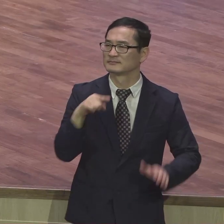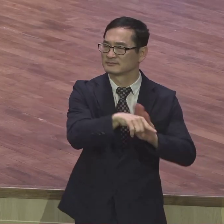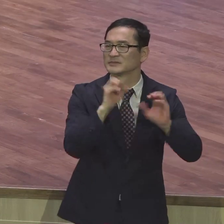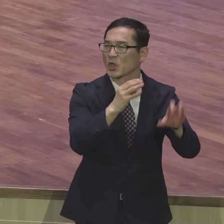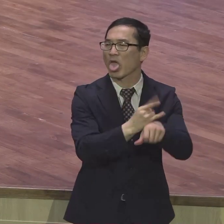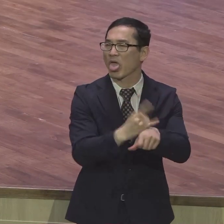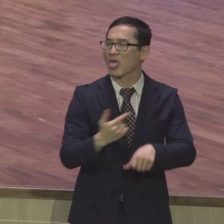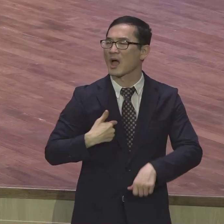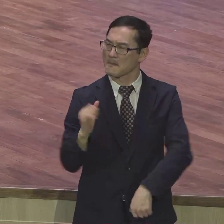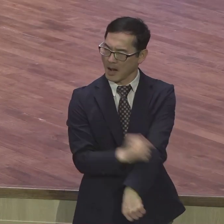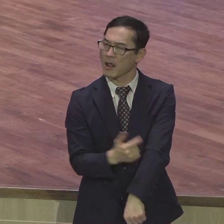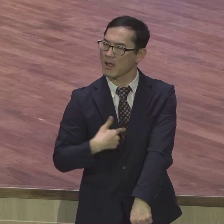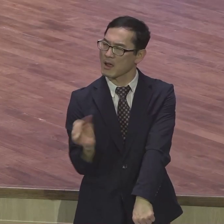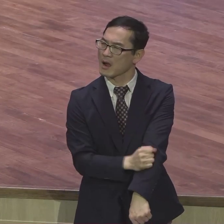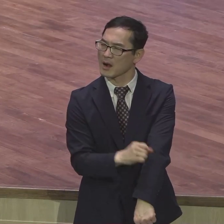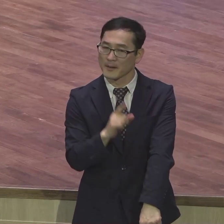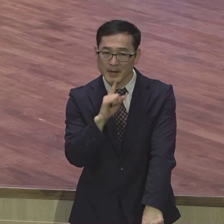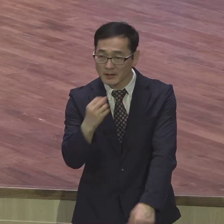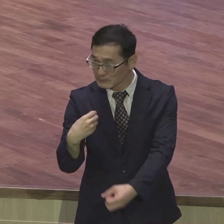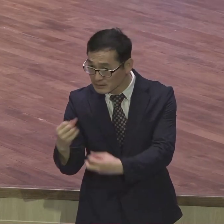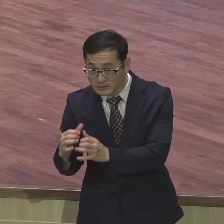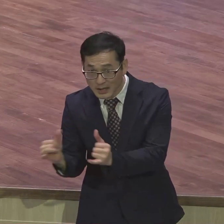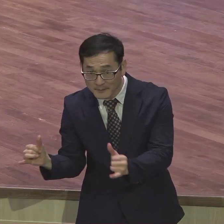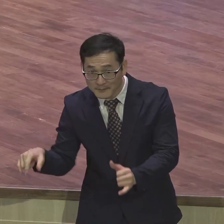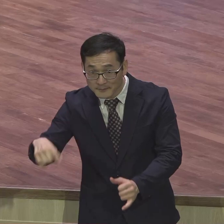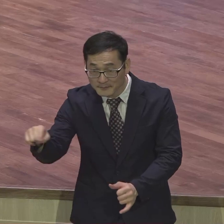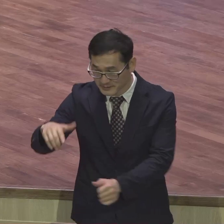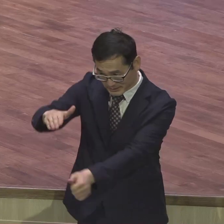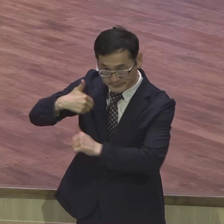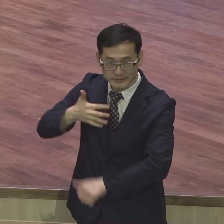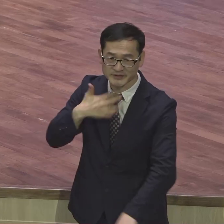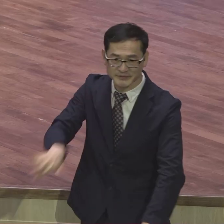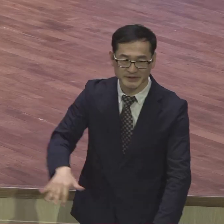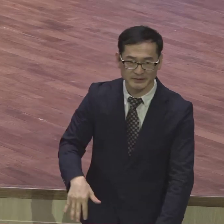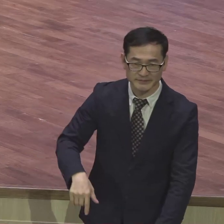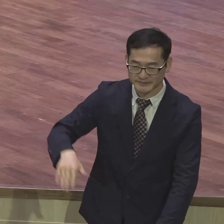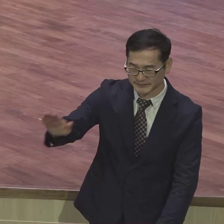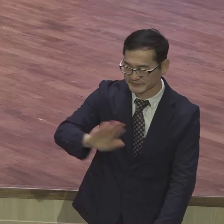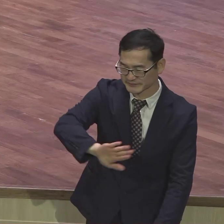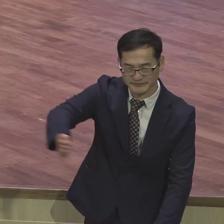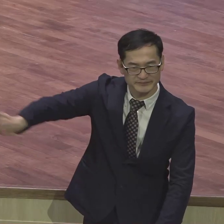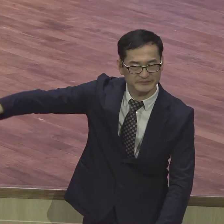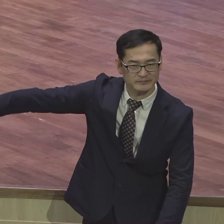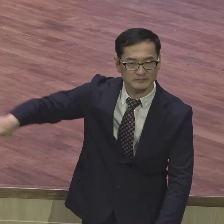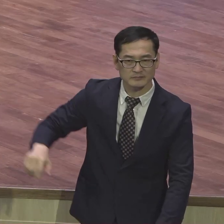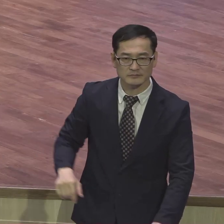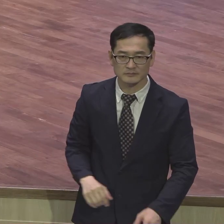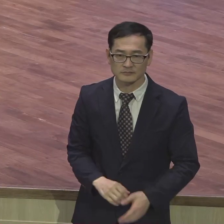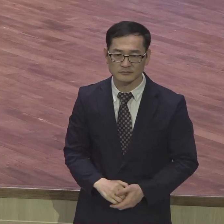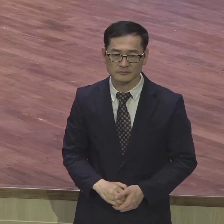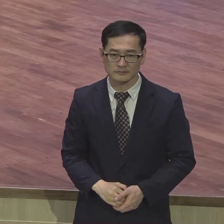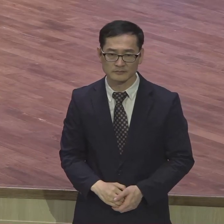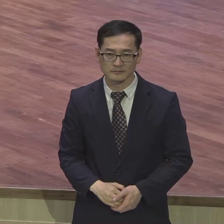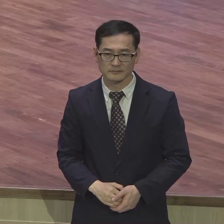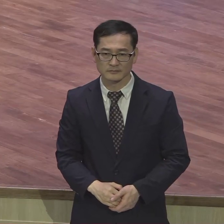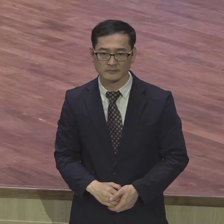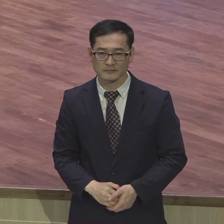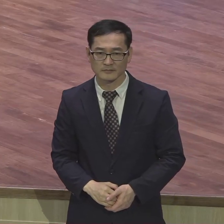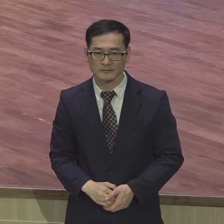내가 잘합니다 이렇게 말하는 사람 한 번도 부른 적이 없어요 제가 그런 목사 이야 대단하네 나는 어디